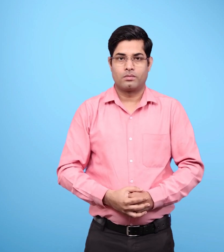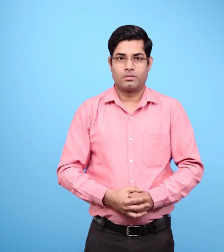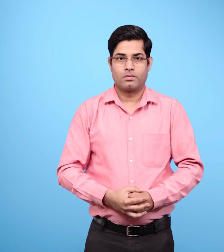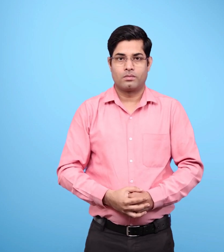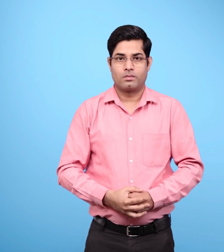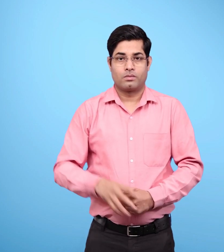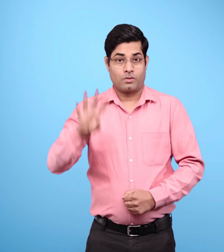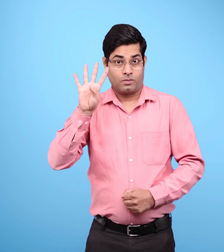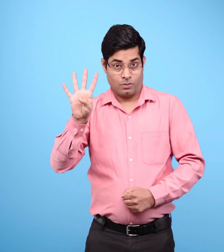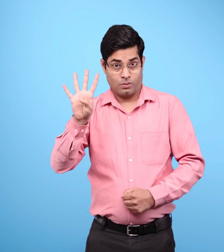चौथा